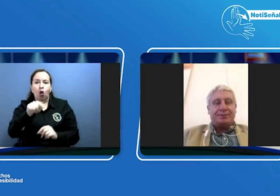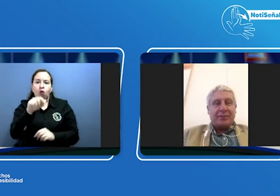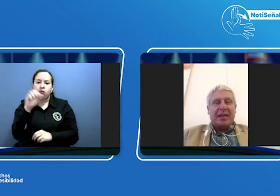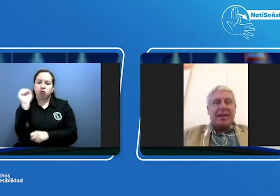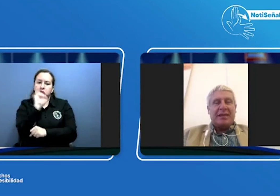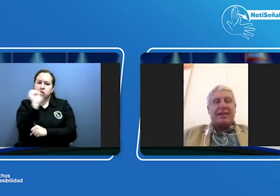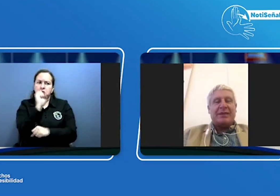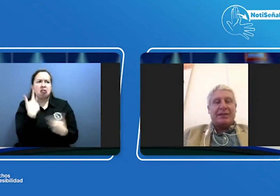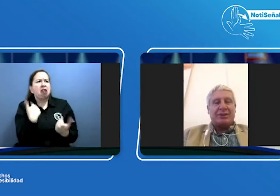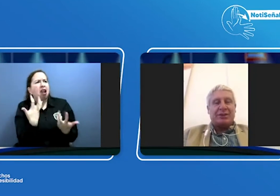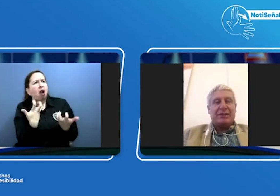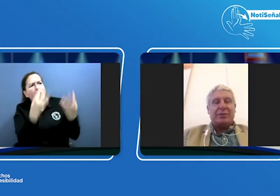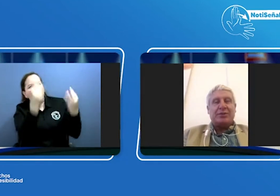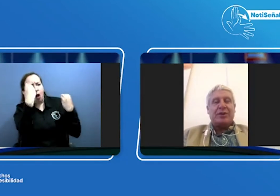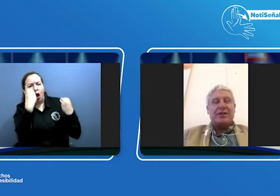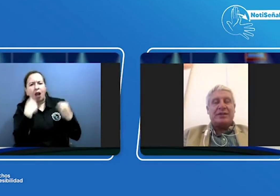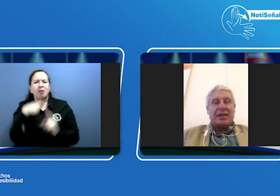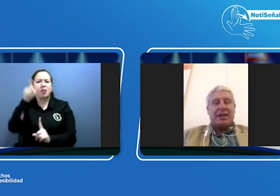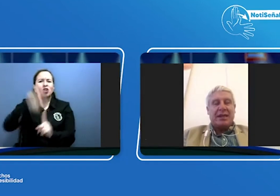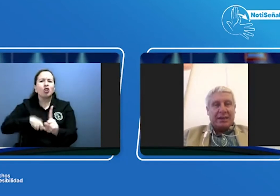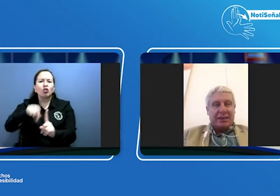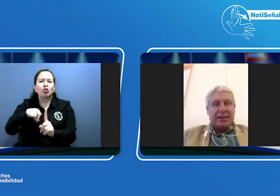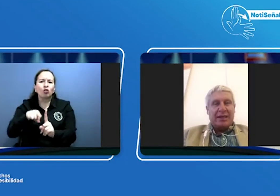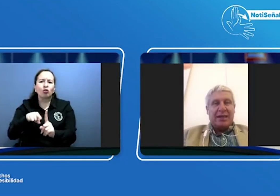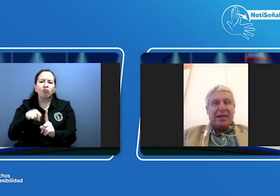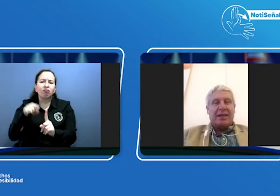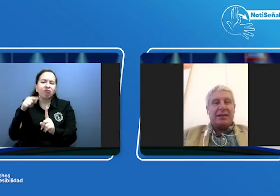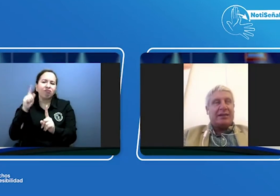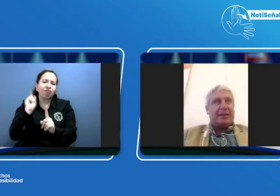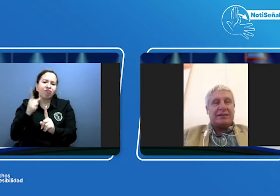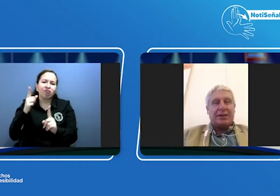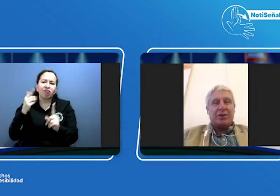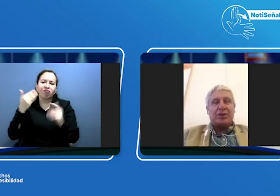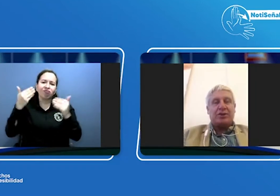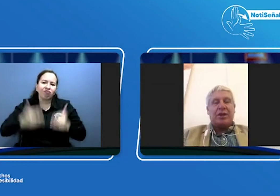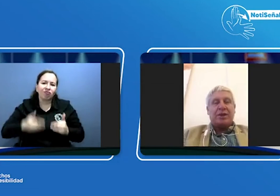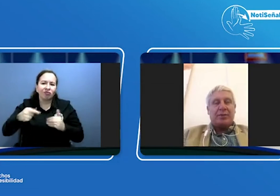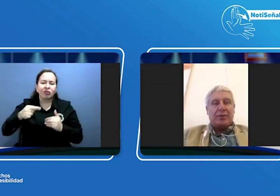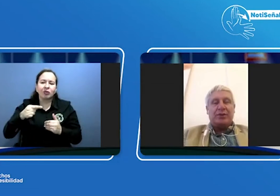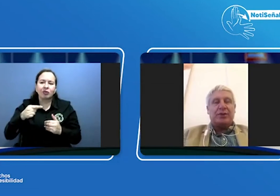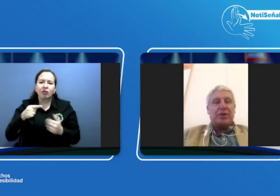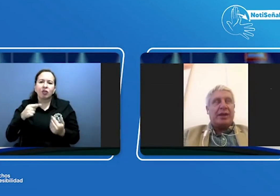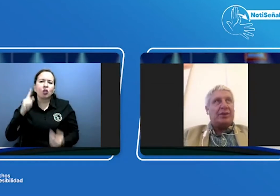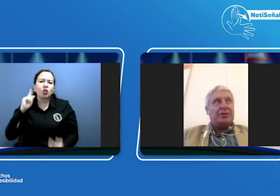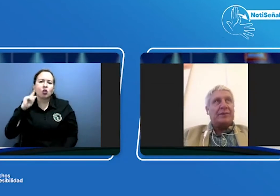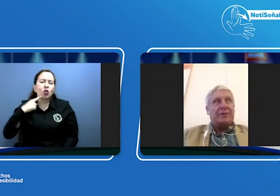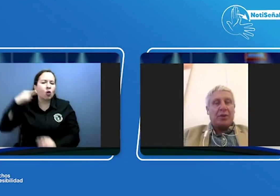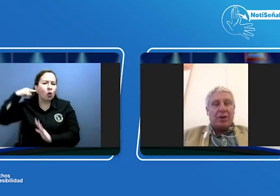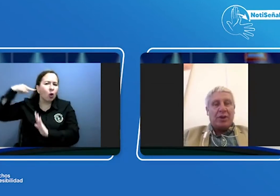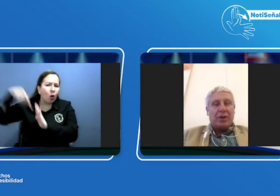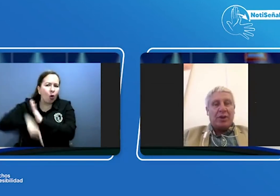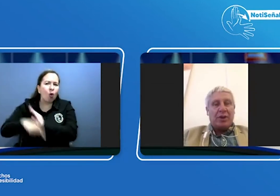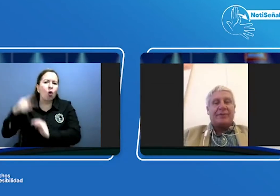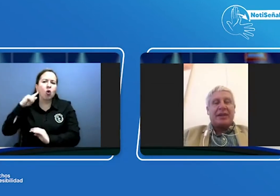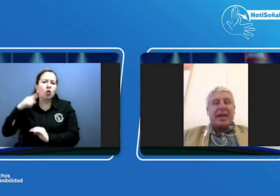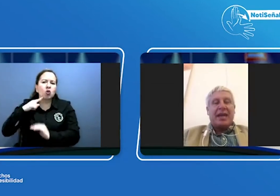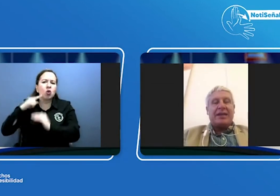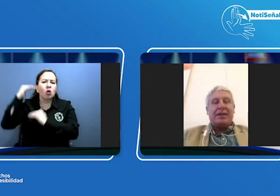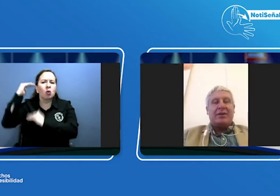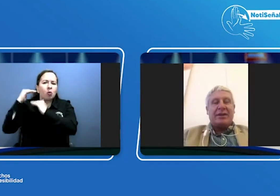esa limitación desde el punto de vista de ser sordos profundos moderados o leves aquí obviamente